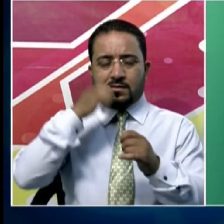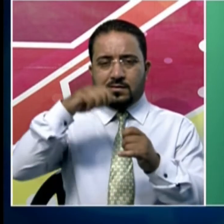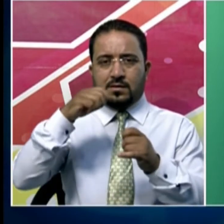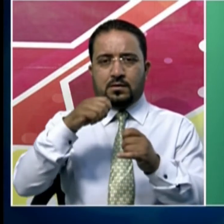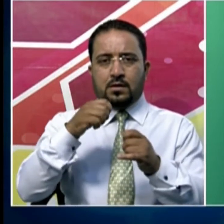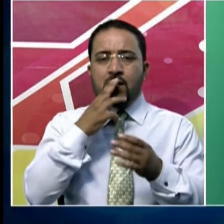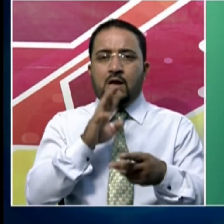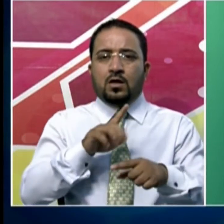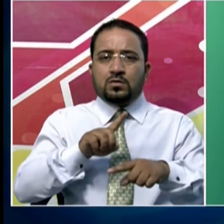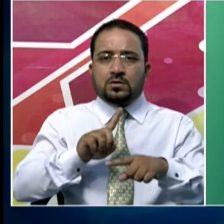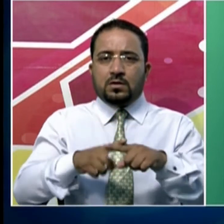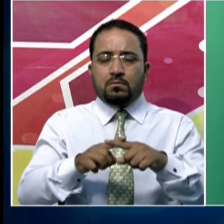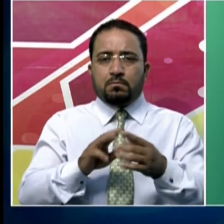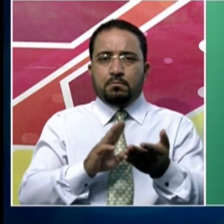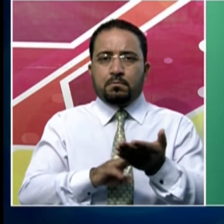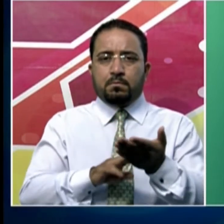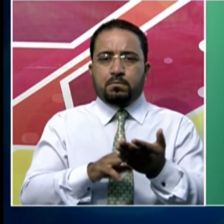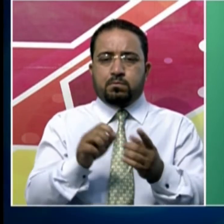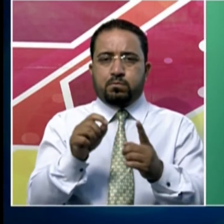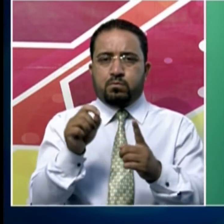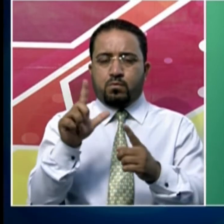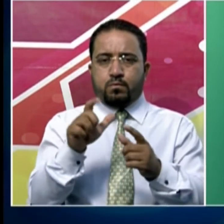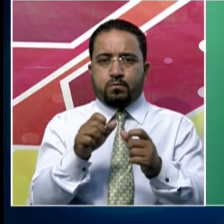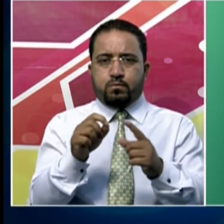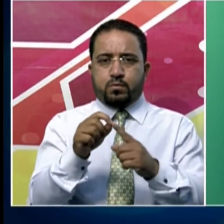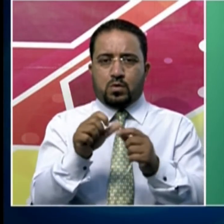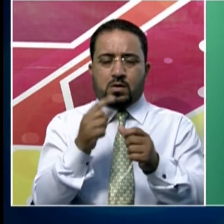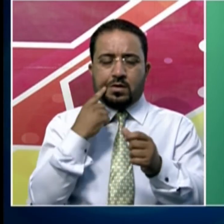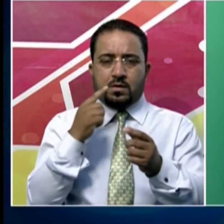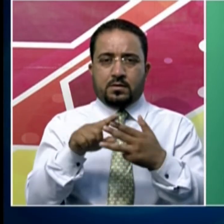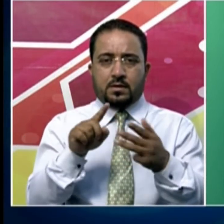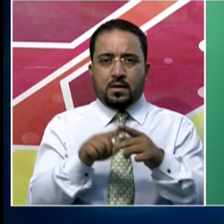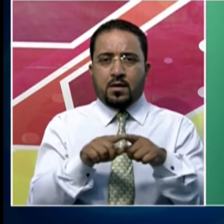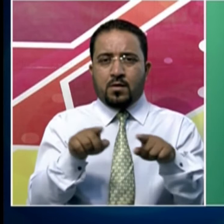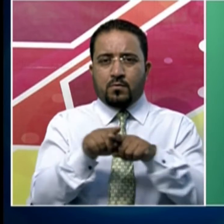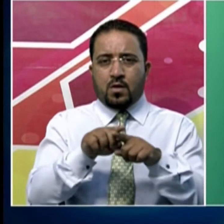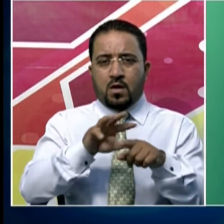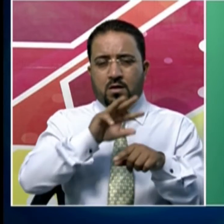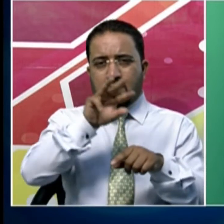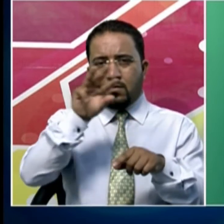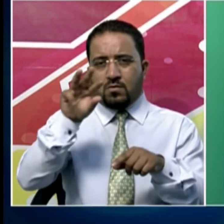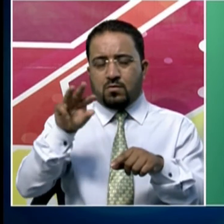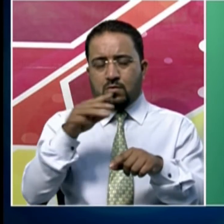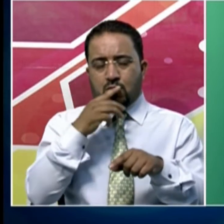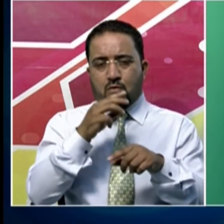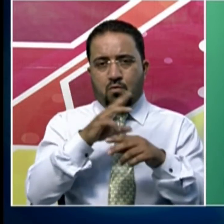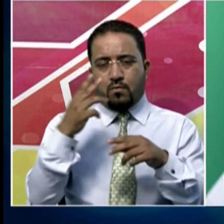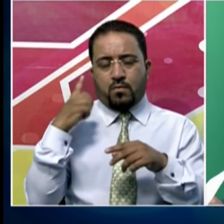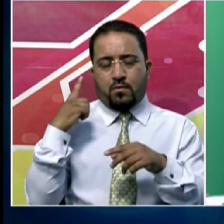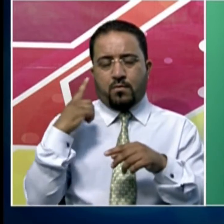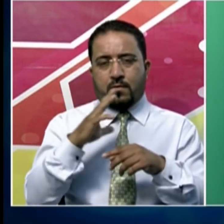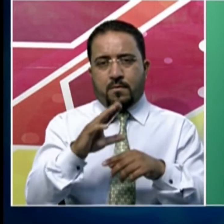سیاست تک مختلف شعبوں میں انمیت نشانات چھوڑ دیے ہیں